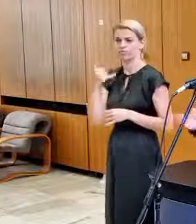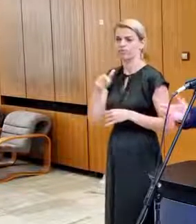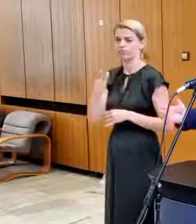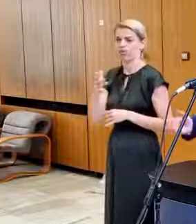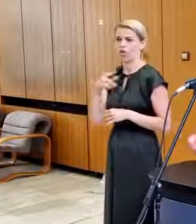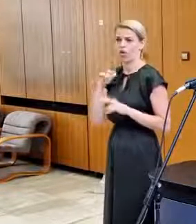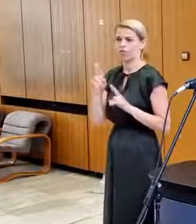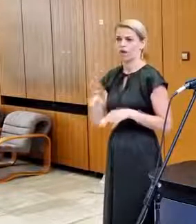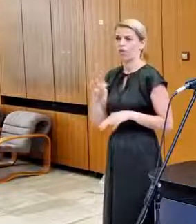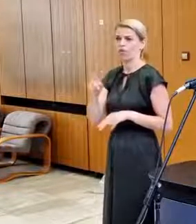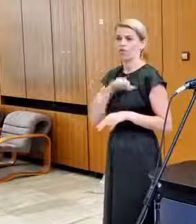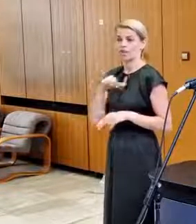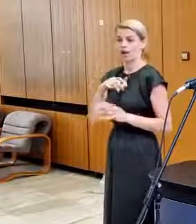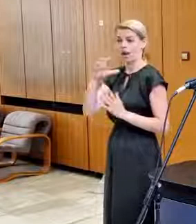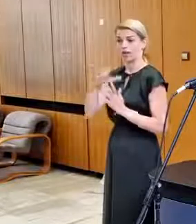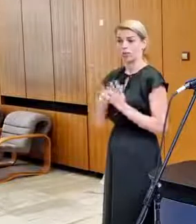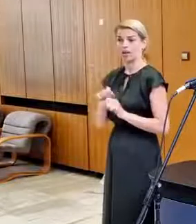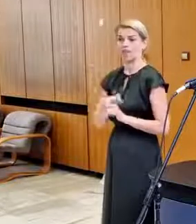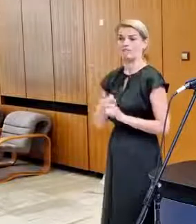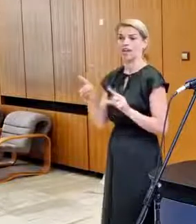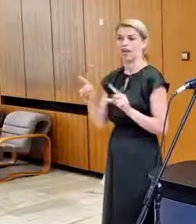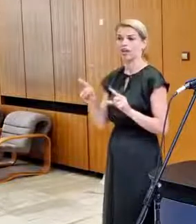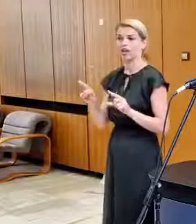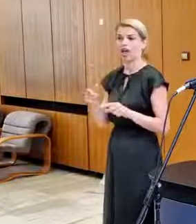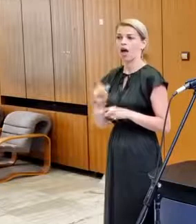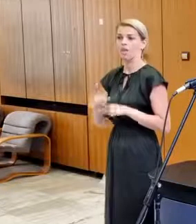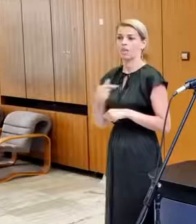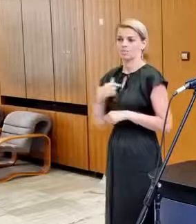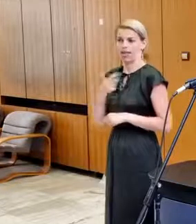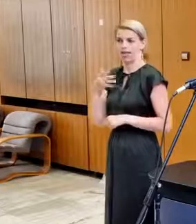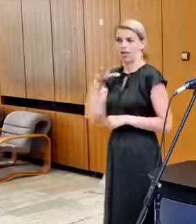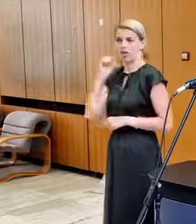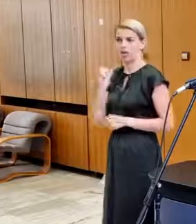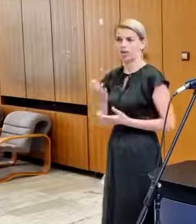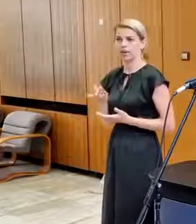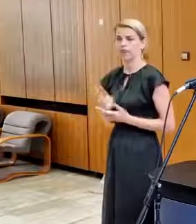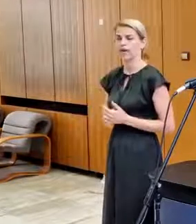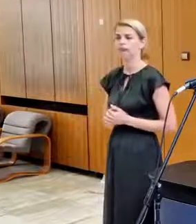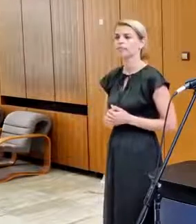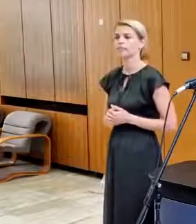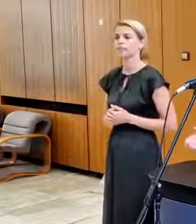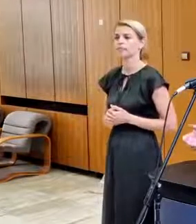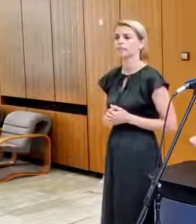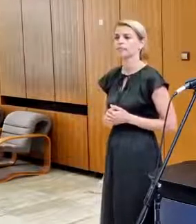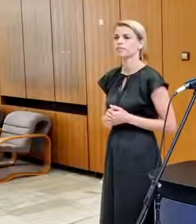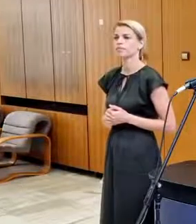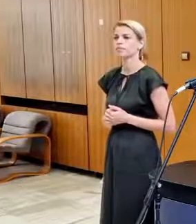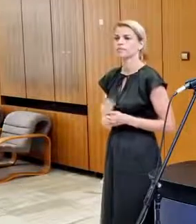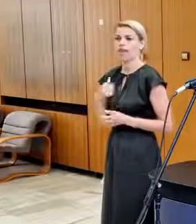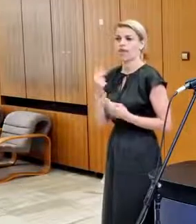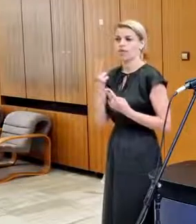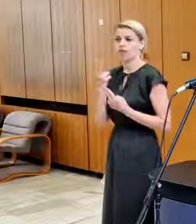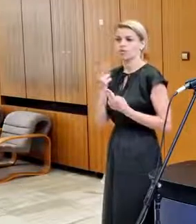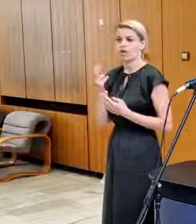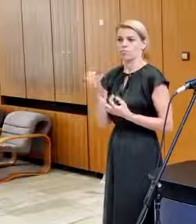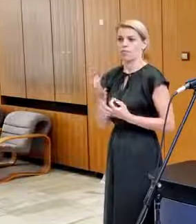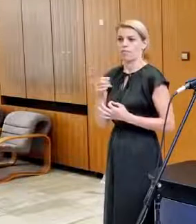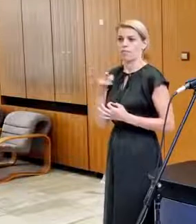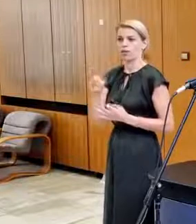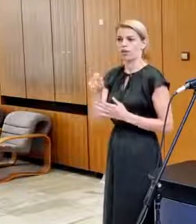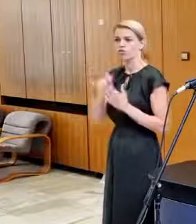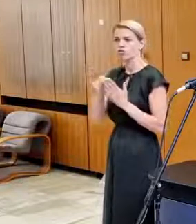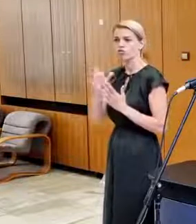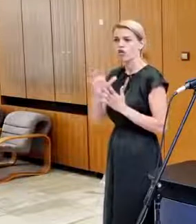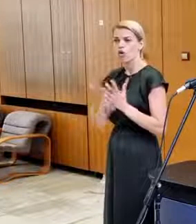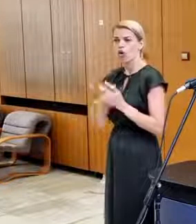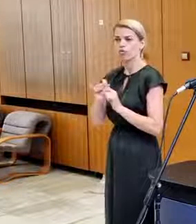napravde, si napísali svoj článok, kde to zverejnili, čo je pre mňa veľmi nepochopiteľné a jednoducho nerozumiem, čo ich vedlo k tomu a aké sú